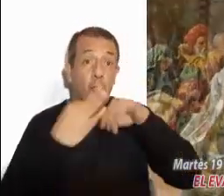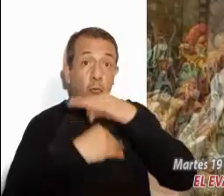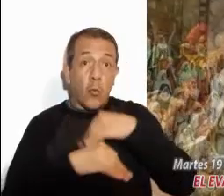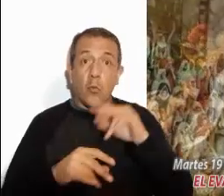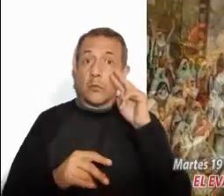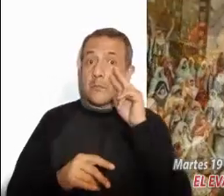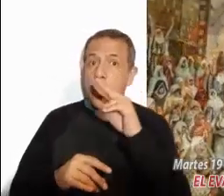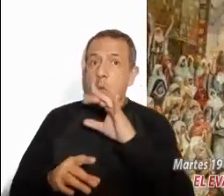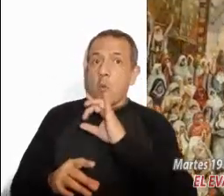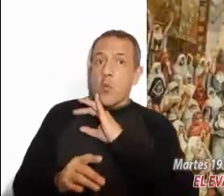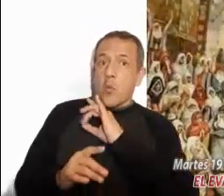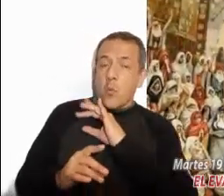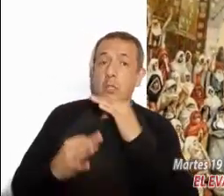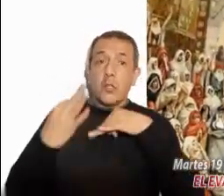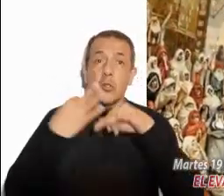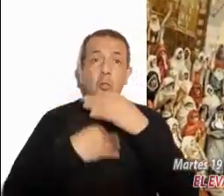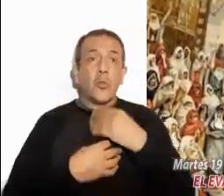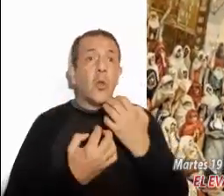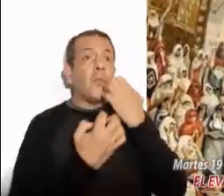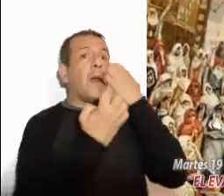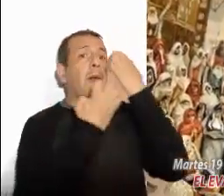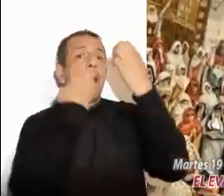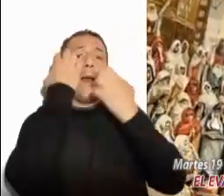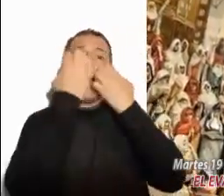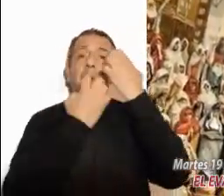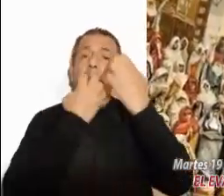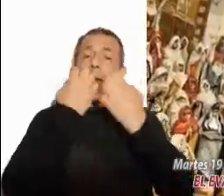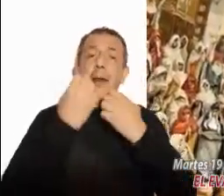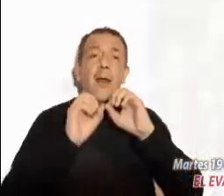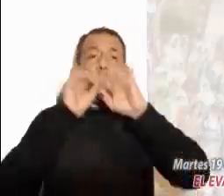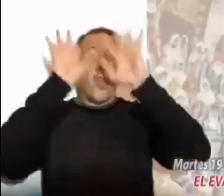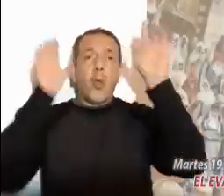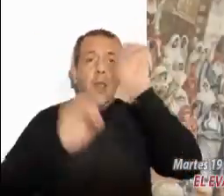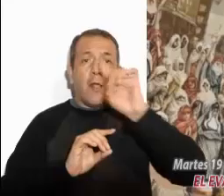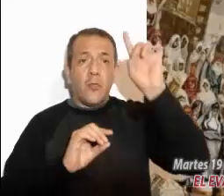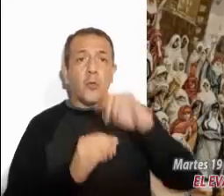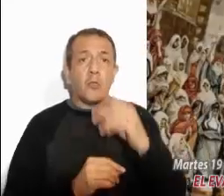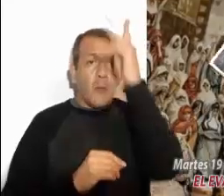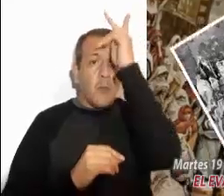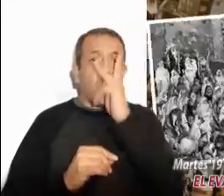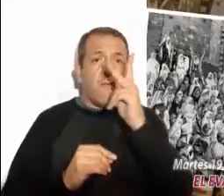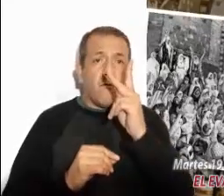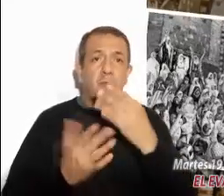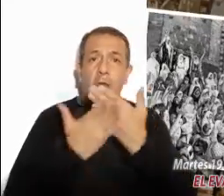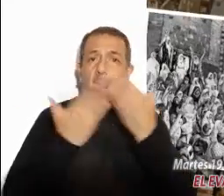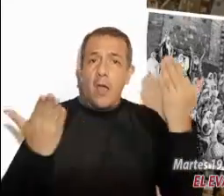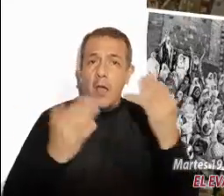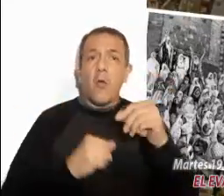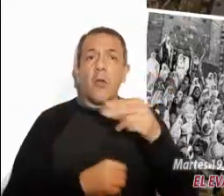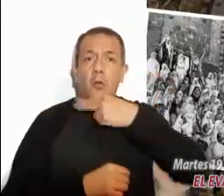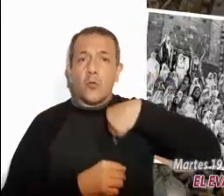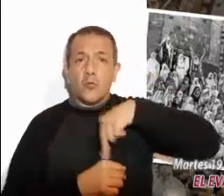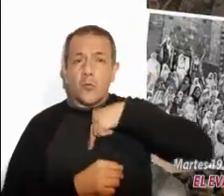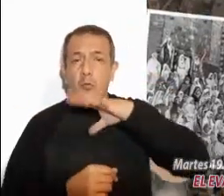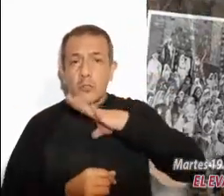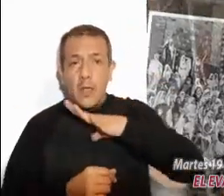llenaron de temor y comenzaron a glorificar a Dios, diciendo, Un gran profeta ha surgido entre nosotros. Dios ha